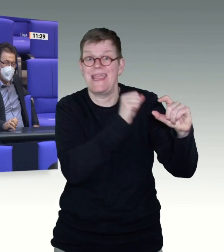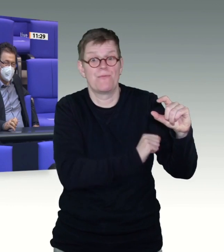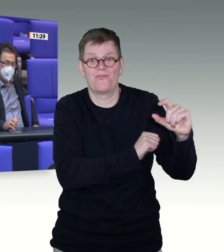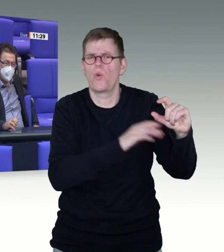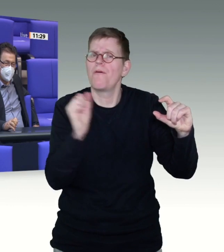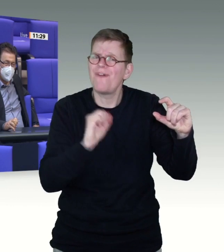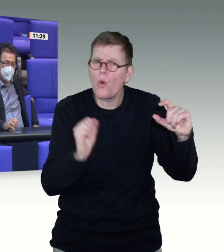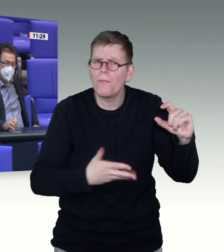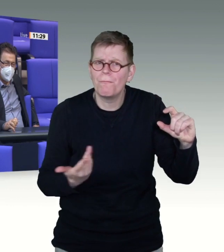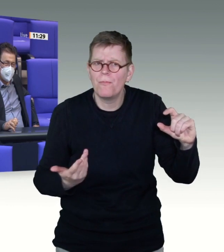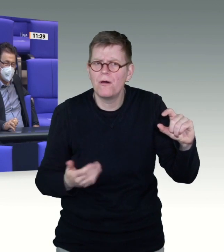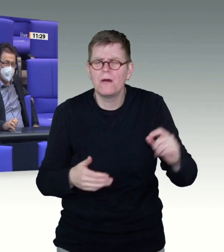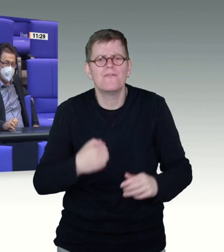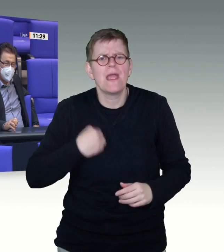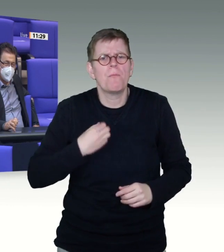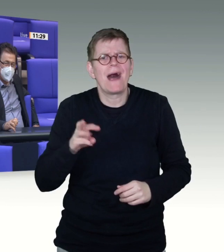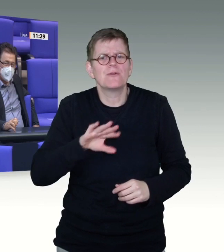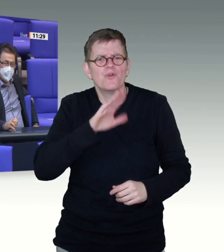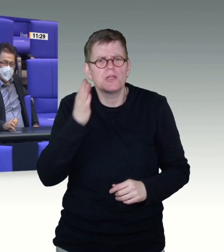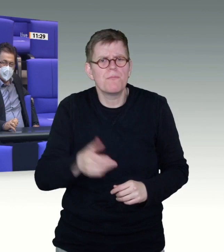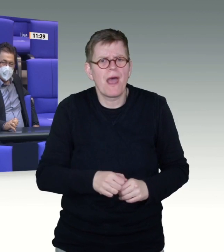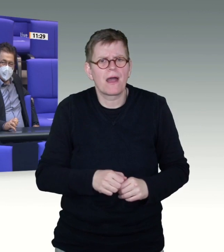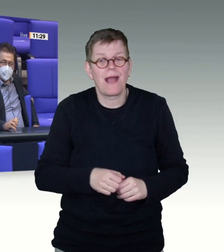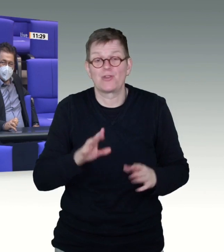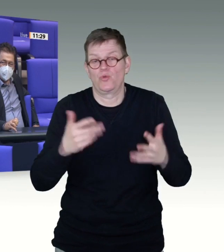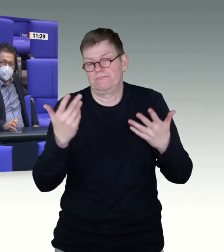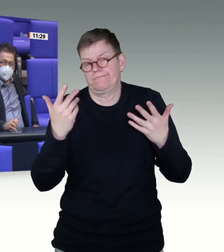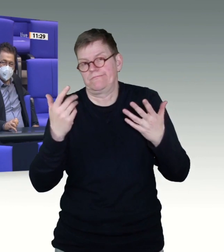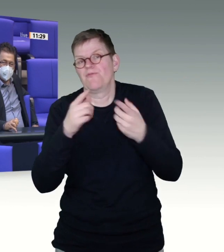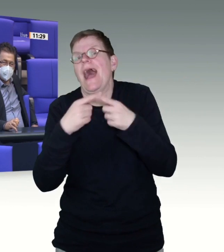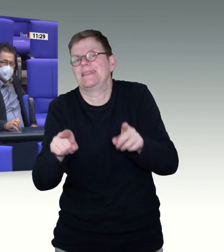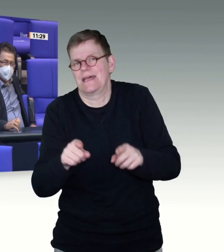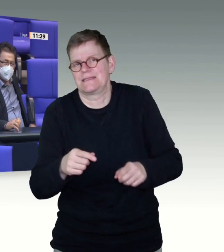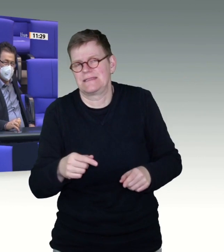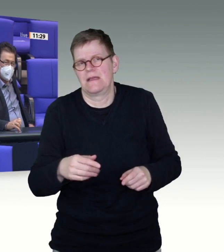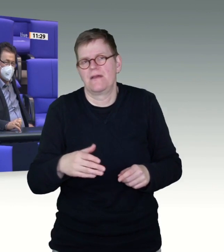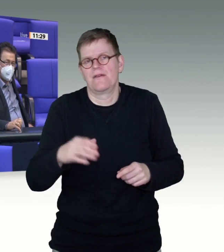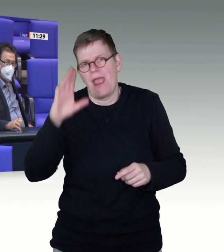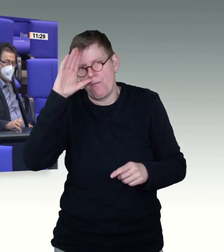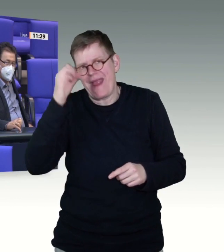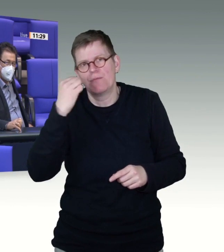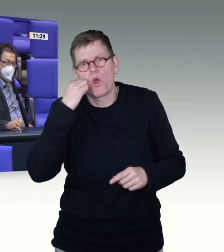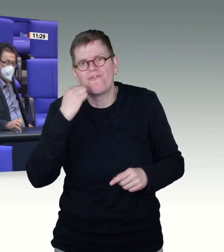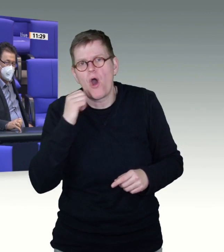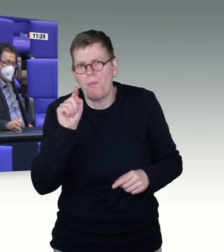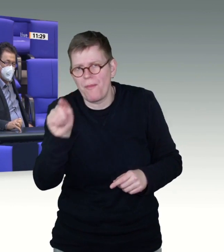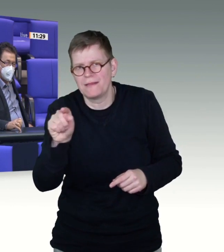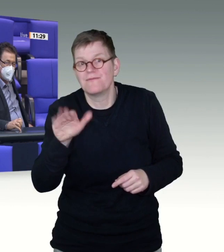um die Hausärzte einzubinden, um diese Impfdosen schnell an den Mann zu bringen? Und die Hausärzte kennen ganz genau